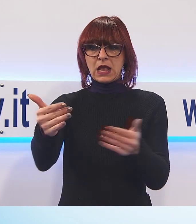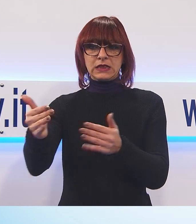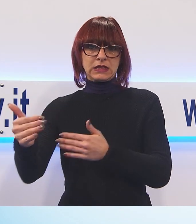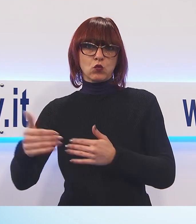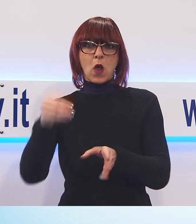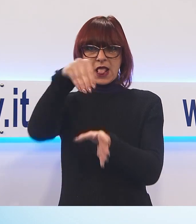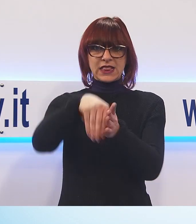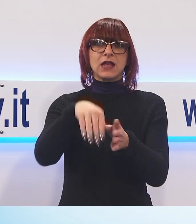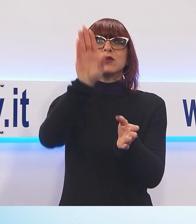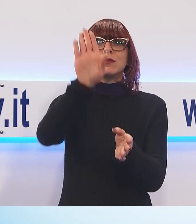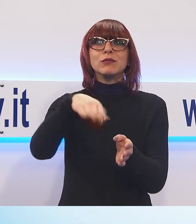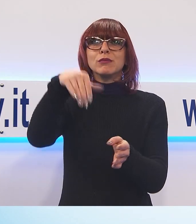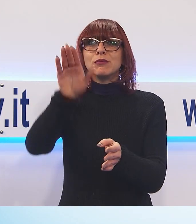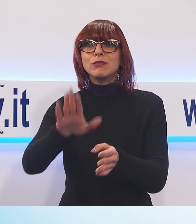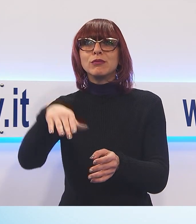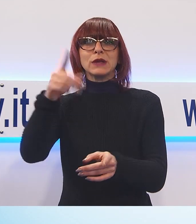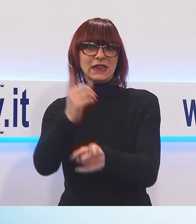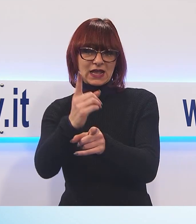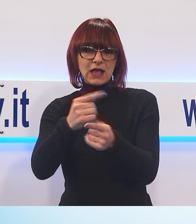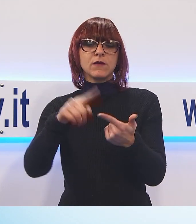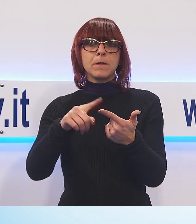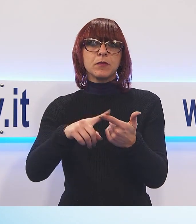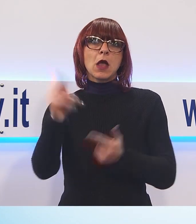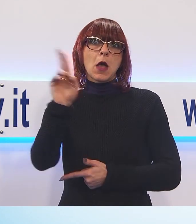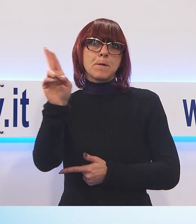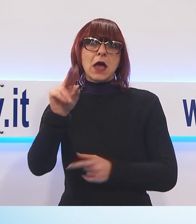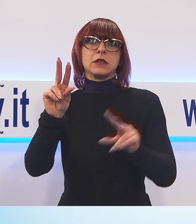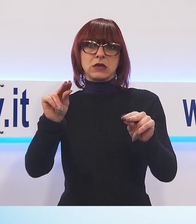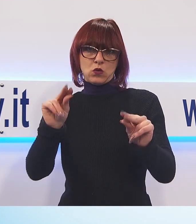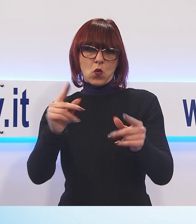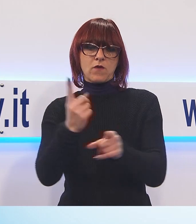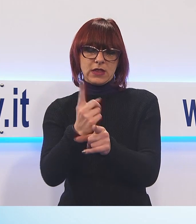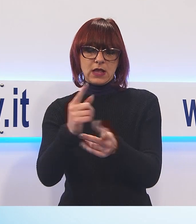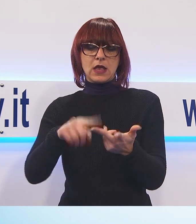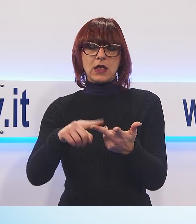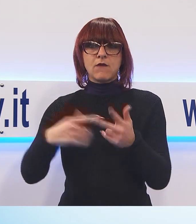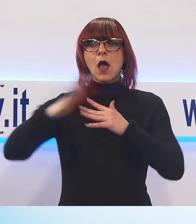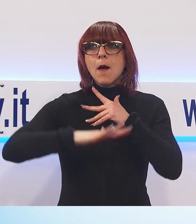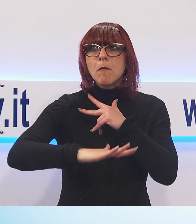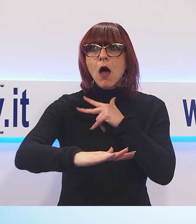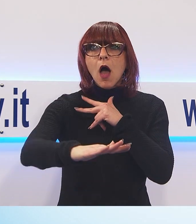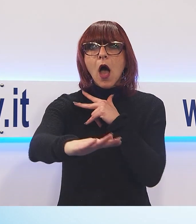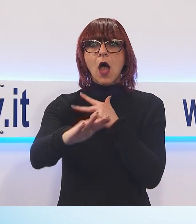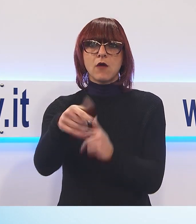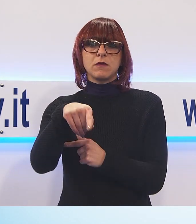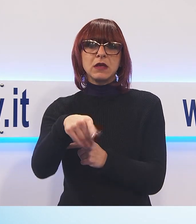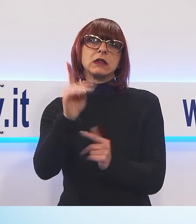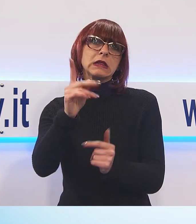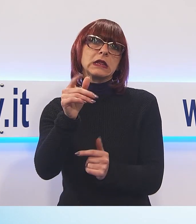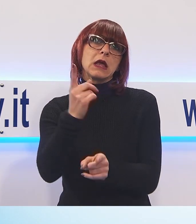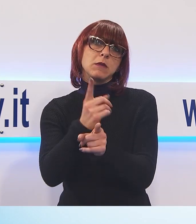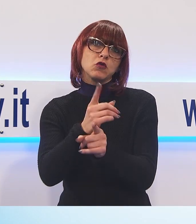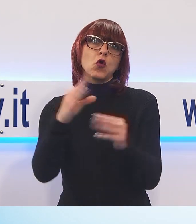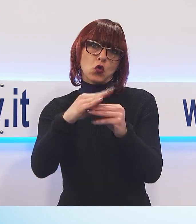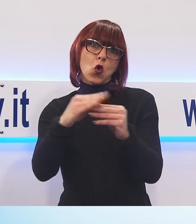tutta la scuola dentro, facciamo dei bagni nuovi, facciamo dei pavimenti dove necessitano nuovi. Se c'è